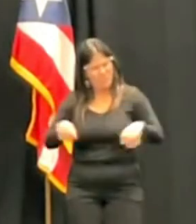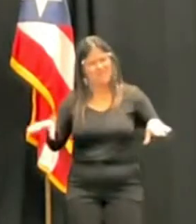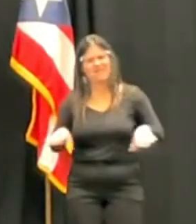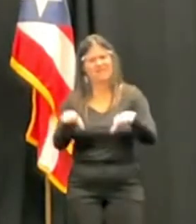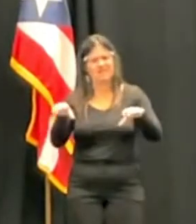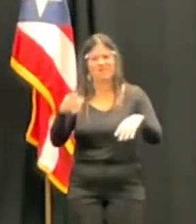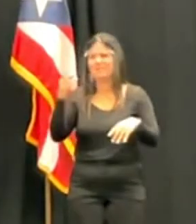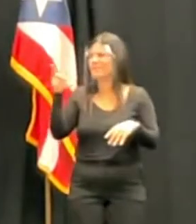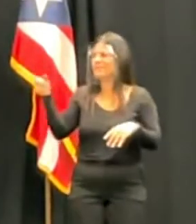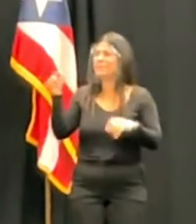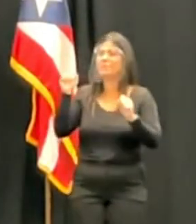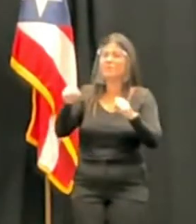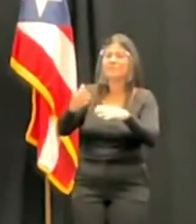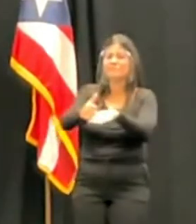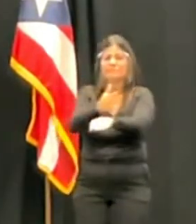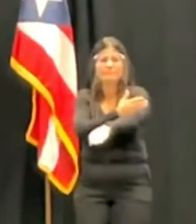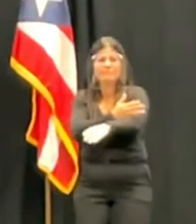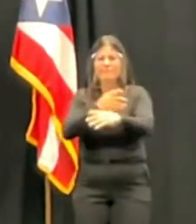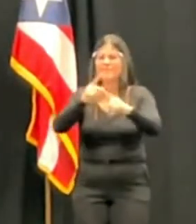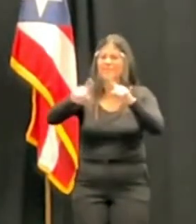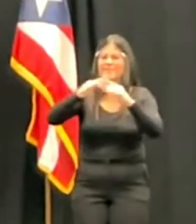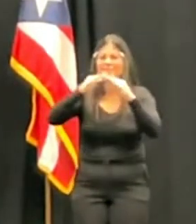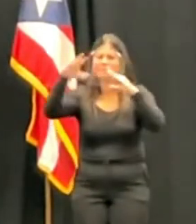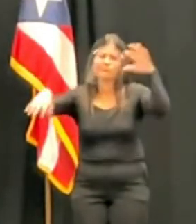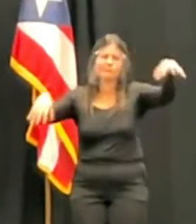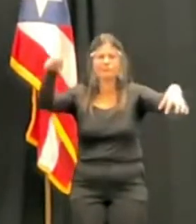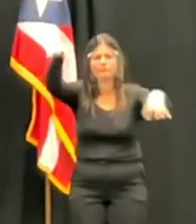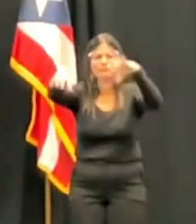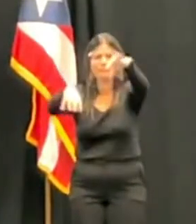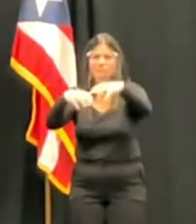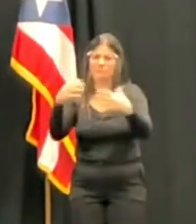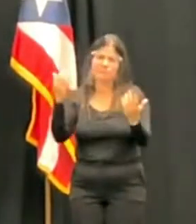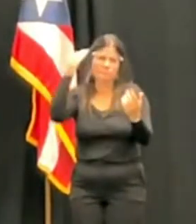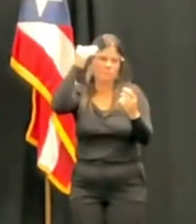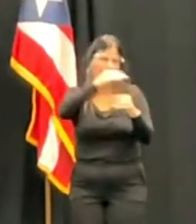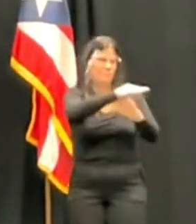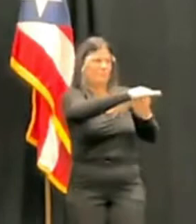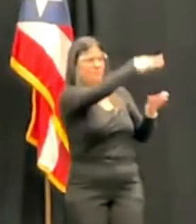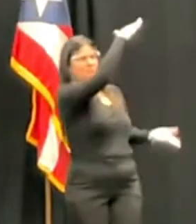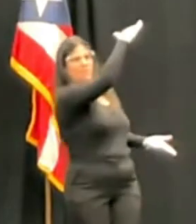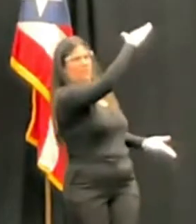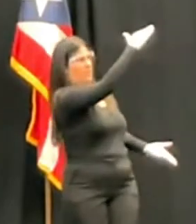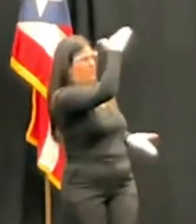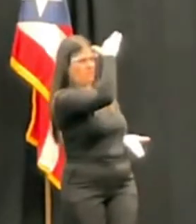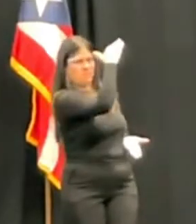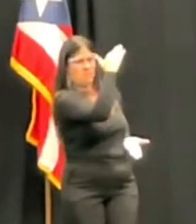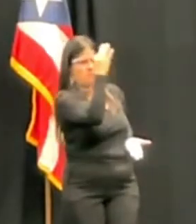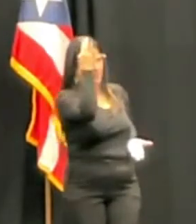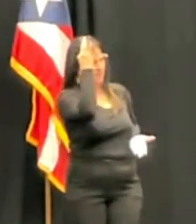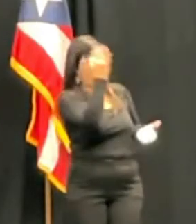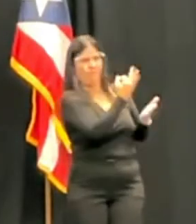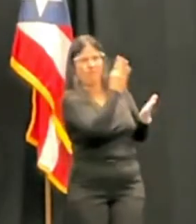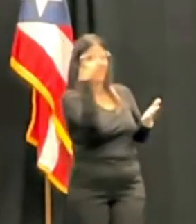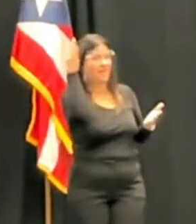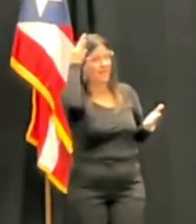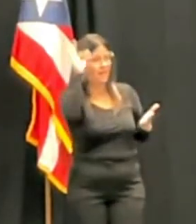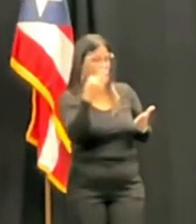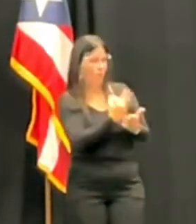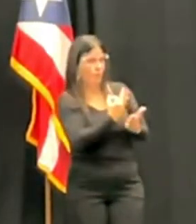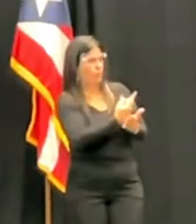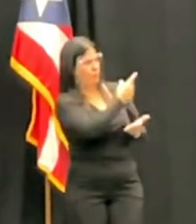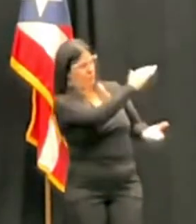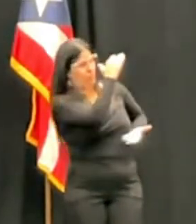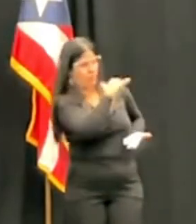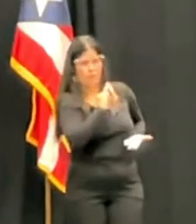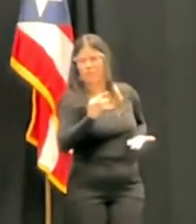de propiedades. Son muchos millones de dólares y, una vez esos fondos federales llegan a Puerto Rico, se convierten en fondos públicos. Y